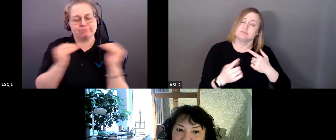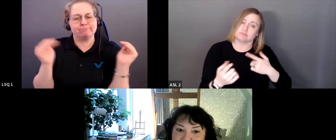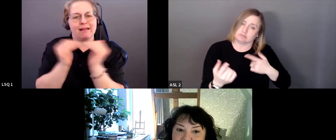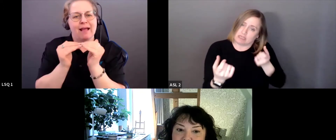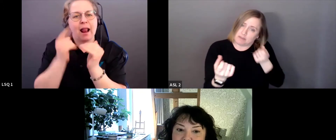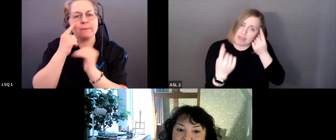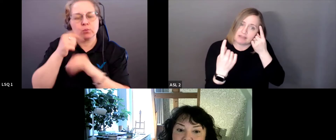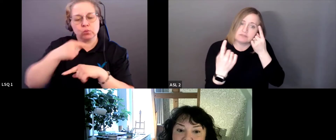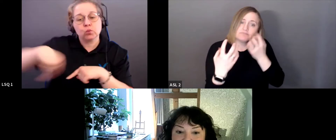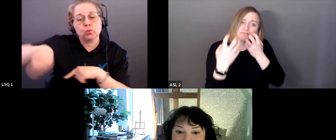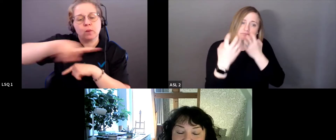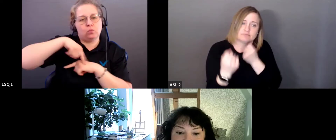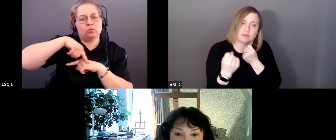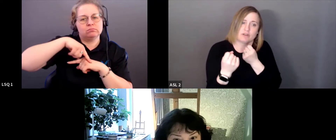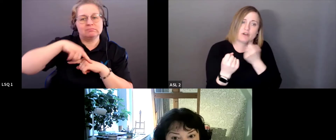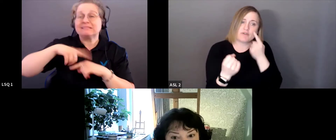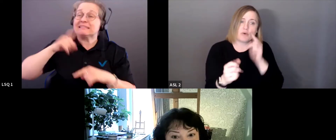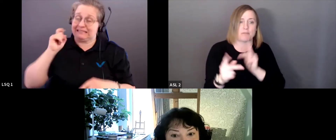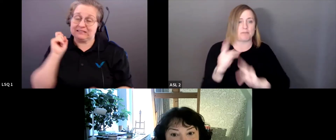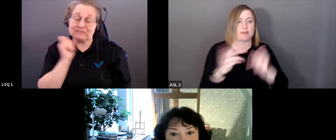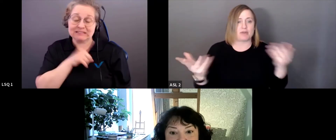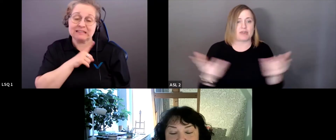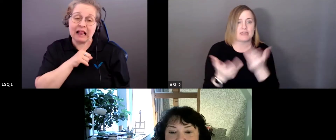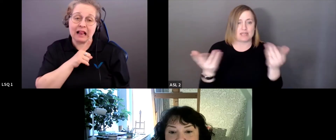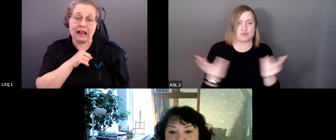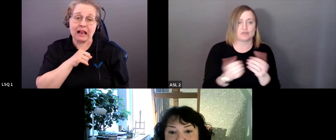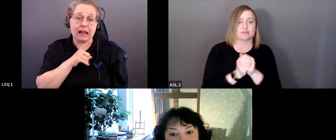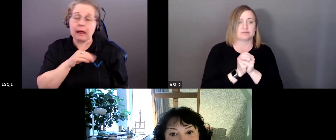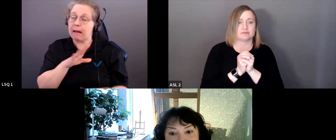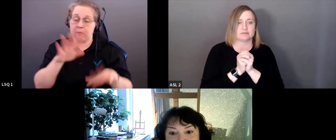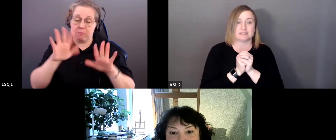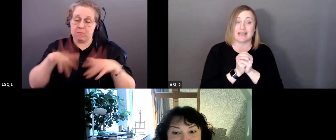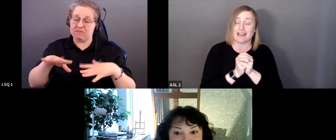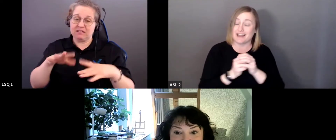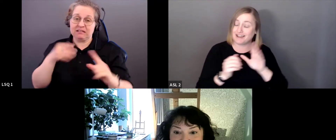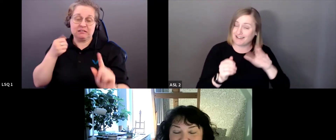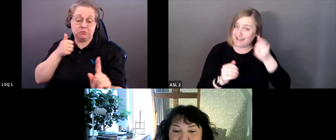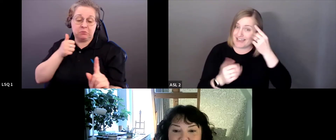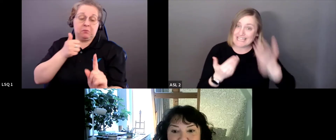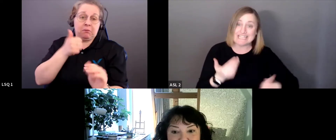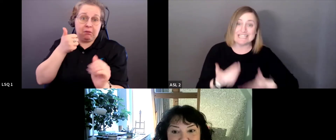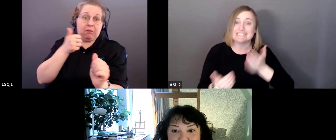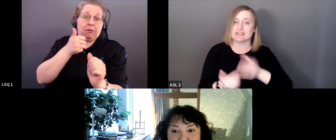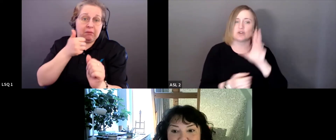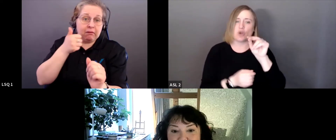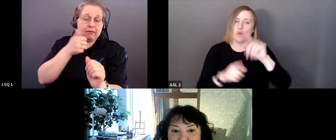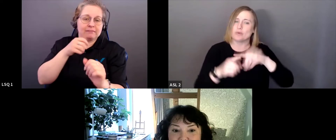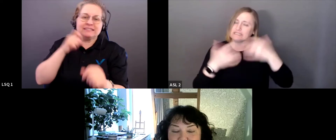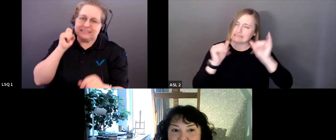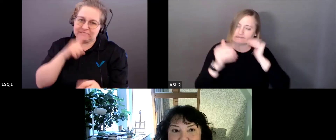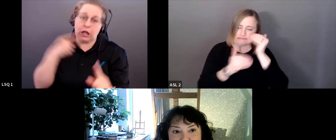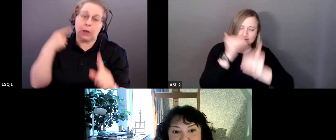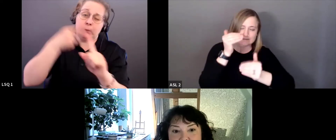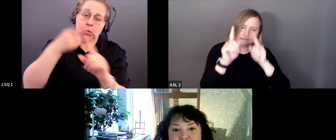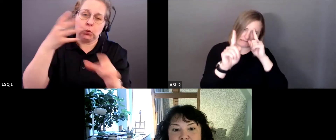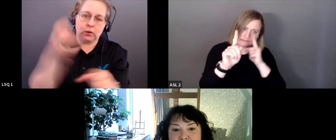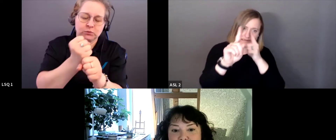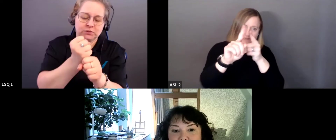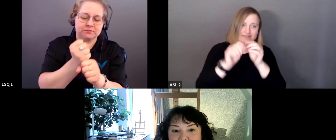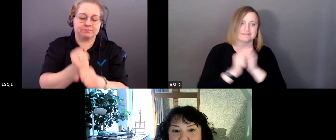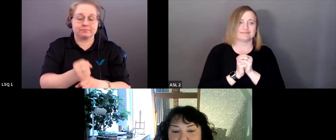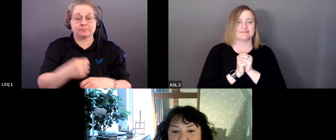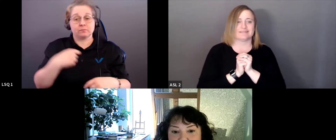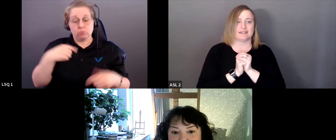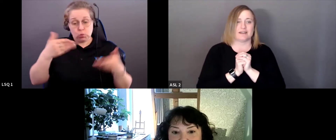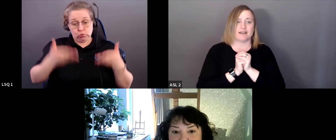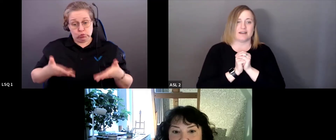facile et nous ne sommes pas arrivés au but. Je suis invitée ici aujourd'hui, non